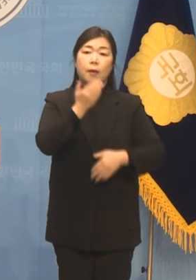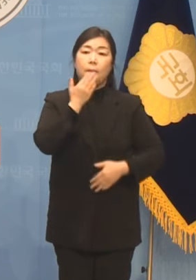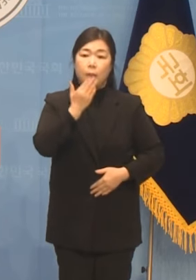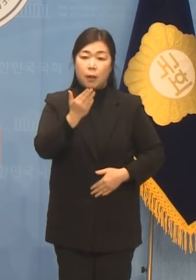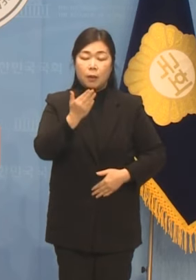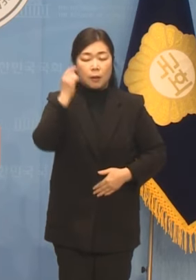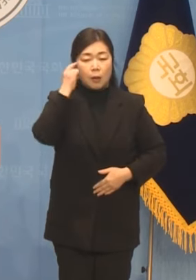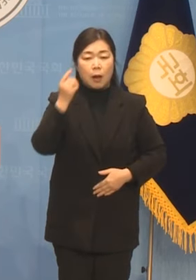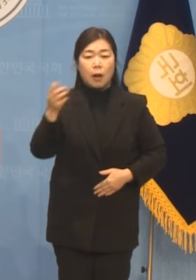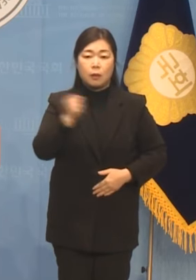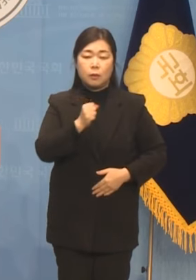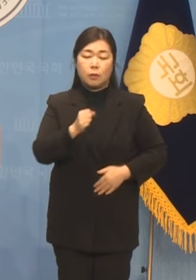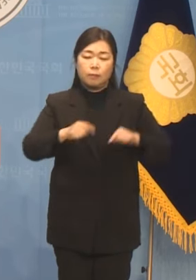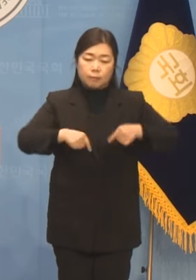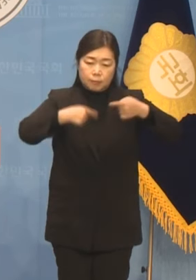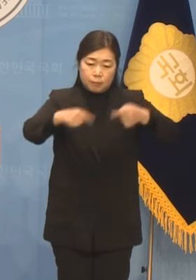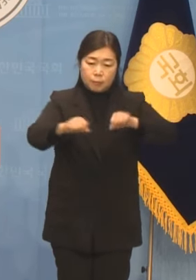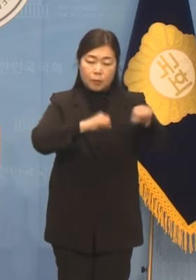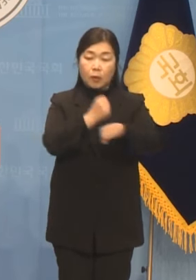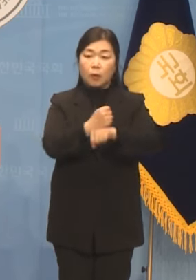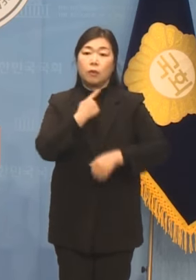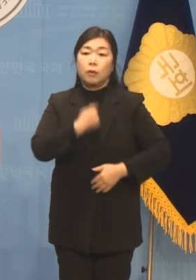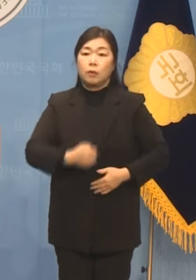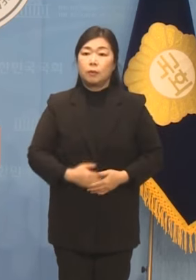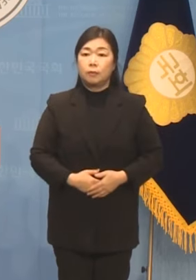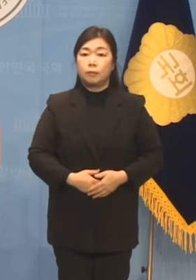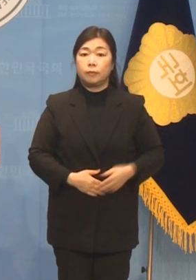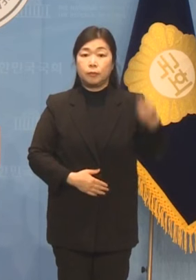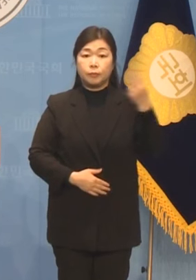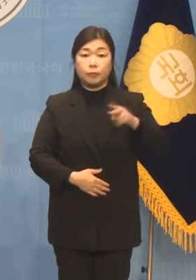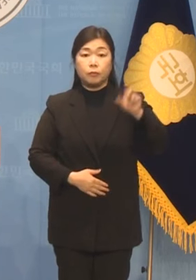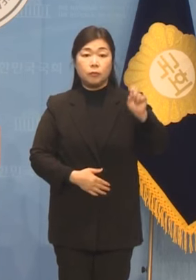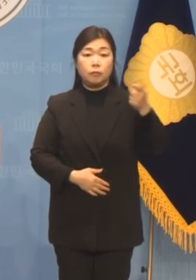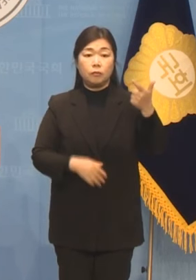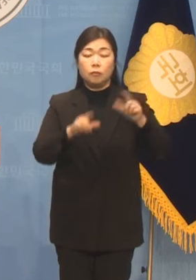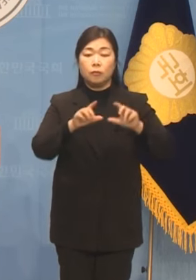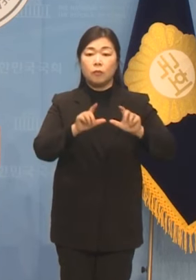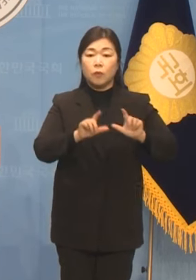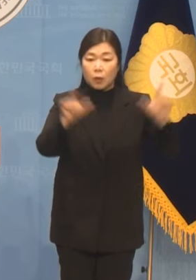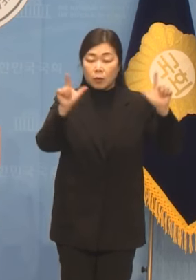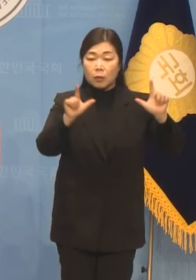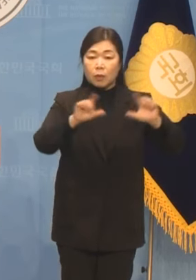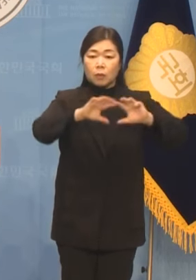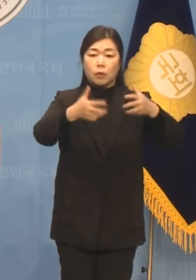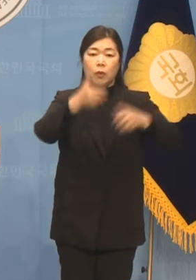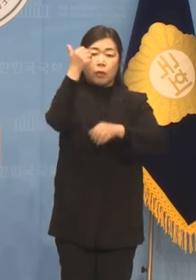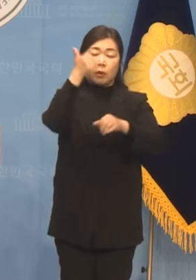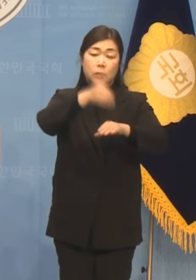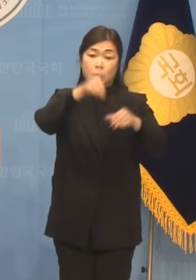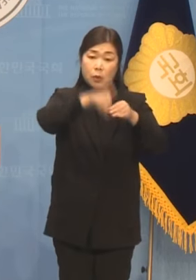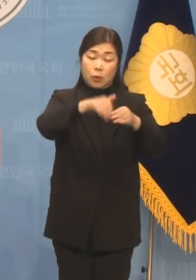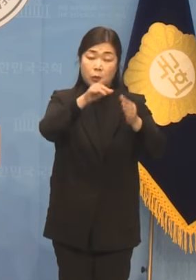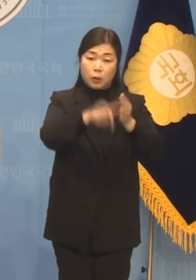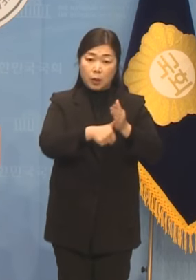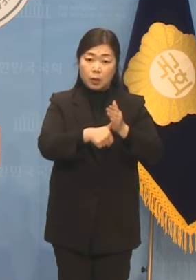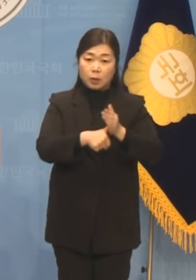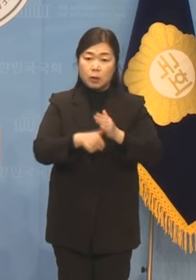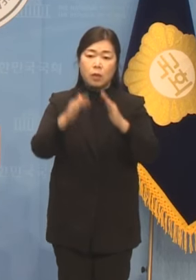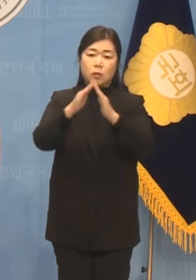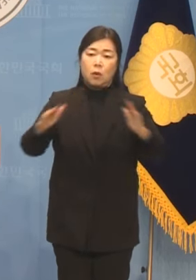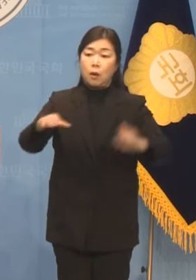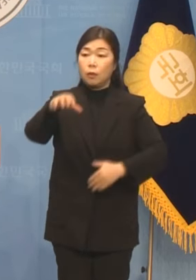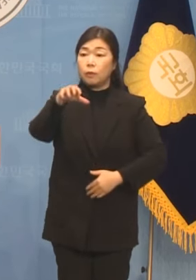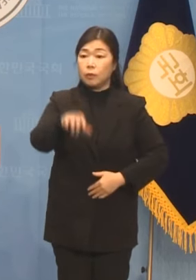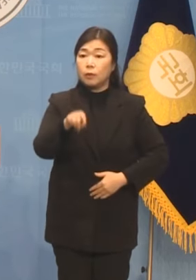2016년 총선회는 민주당의 뿌리가 송두리째 뽑혀나간 호남에서